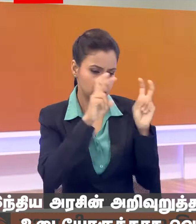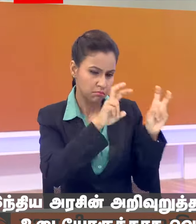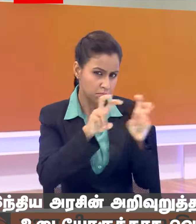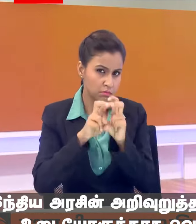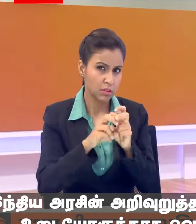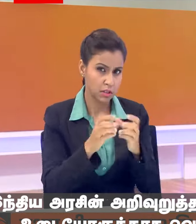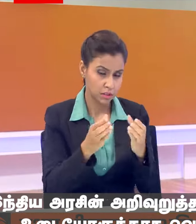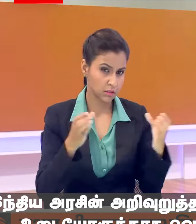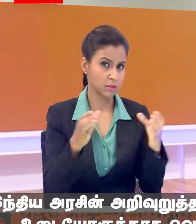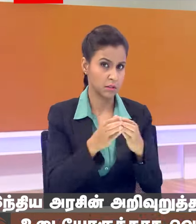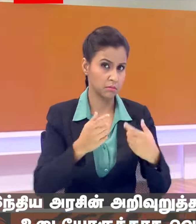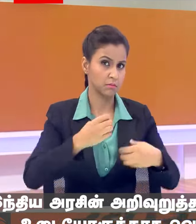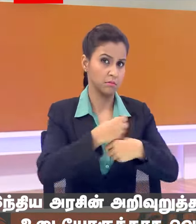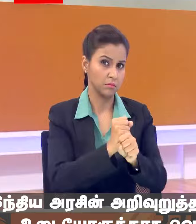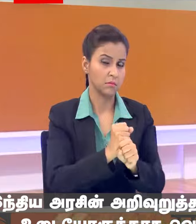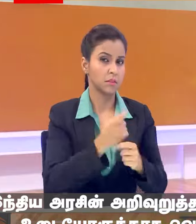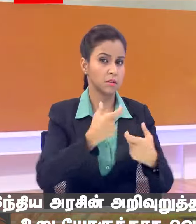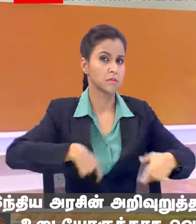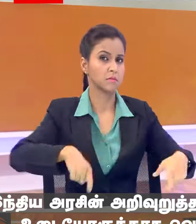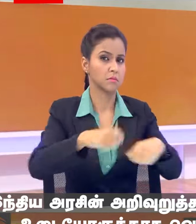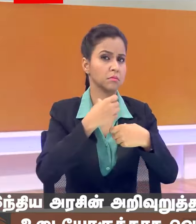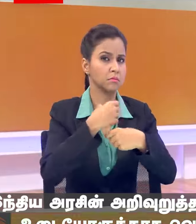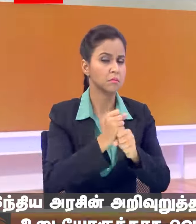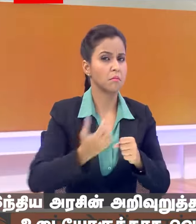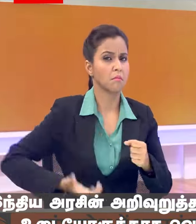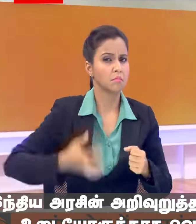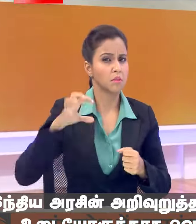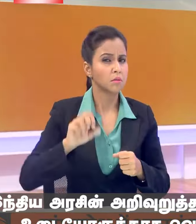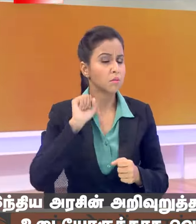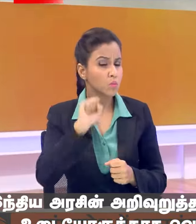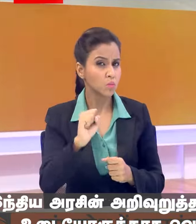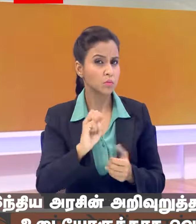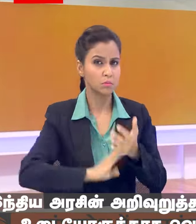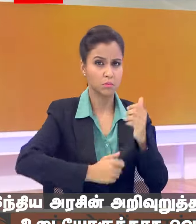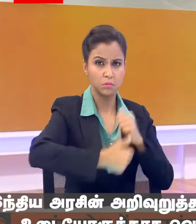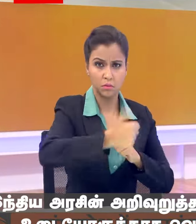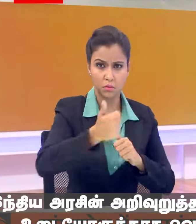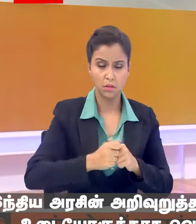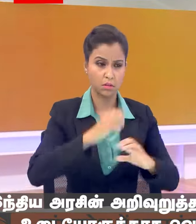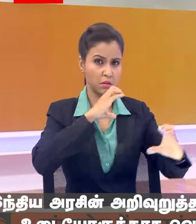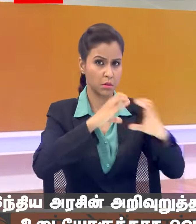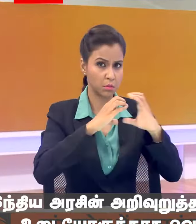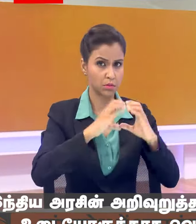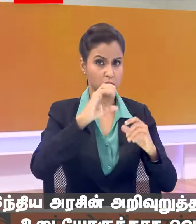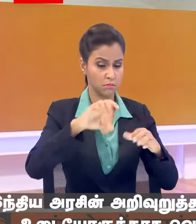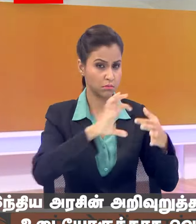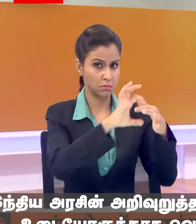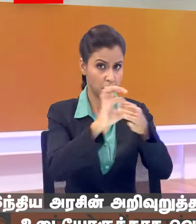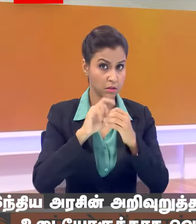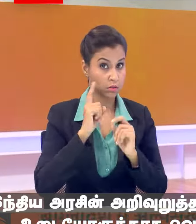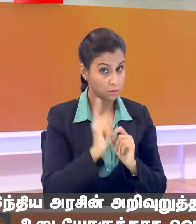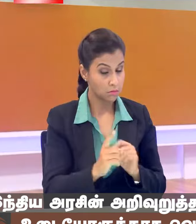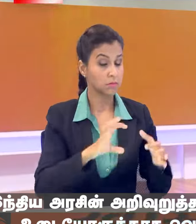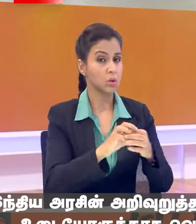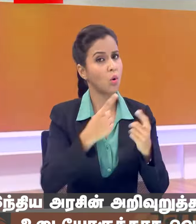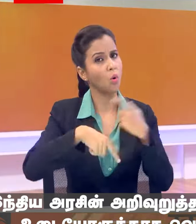एक समीति का गठन किया है समीती बांगलादेश में अपने समकक्ष अधिकारियों के साथ कम्यूनिकेशन चैनल बनाए रखेगी ताकि वहां